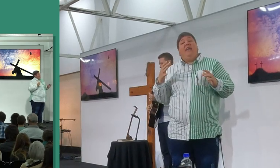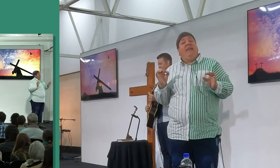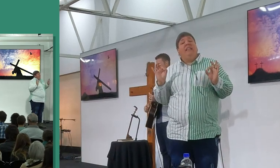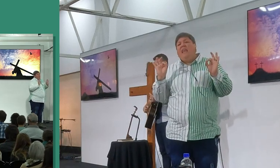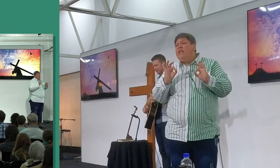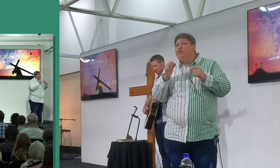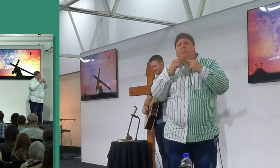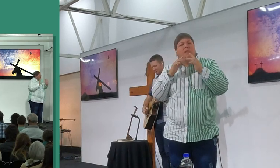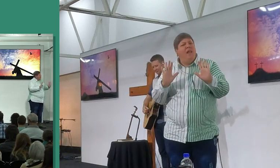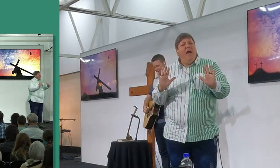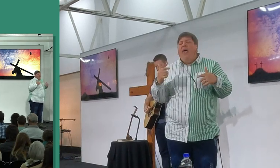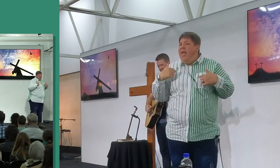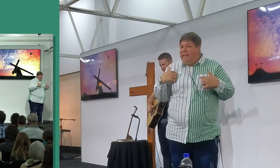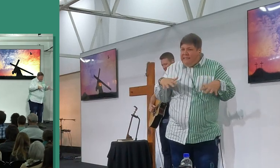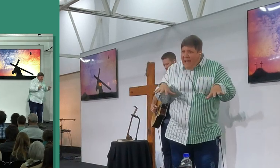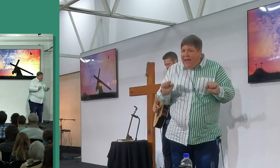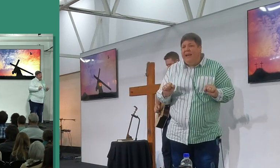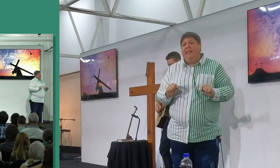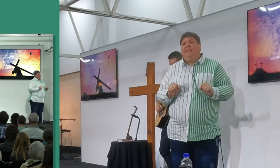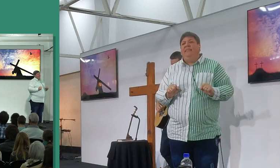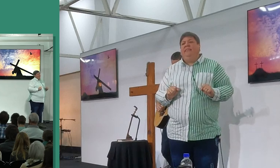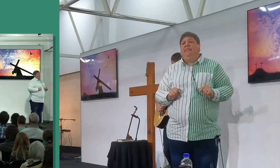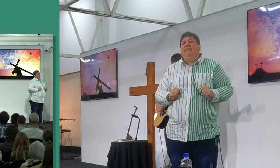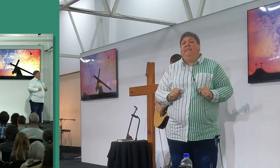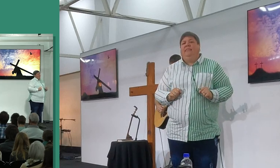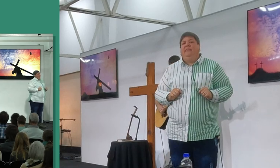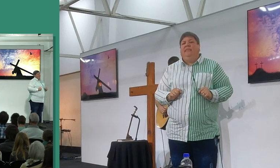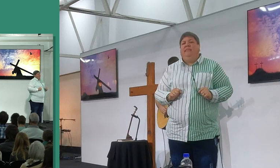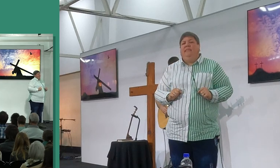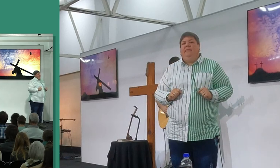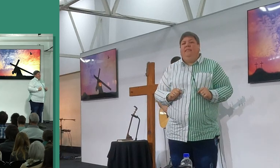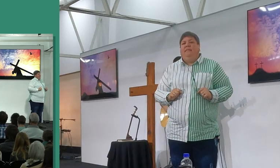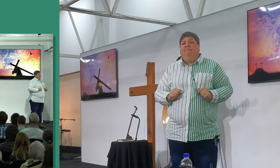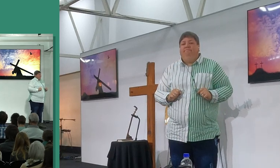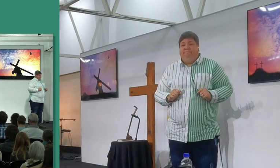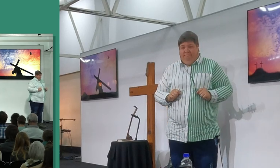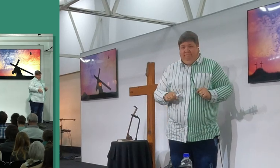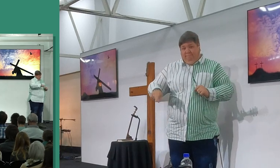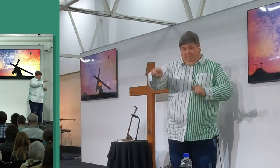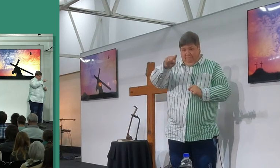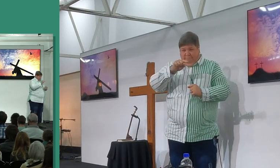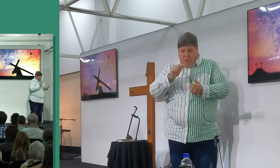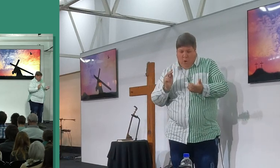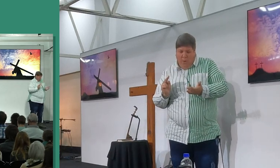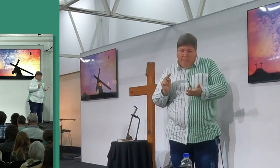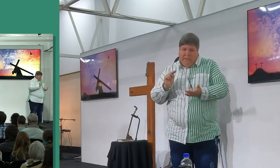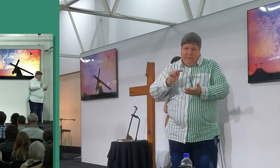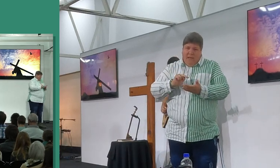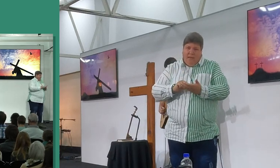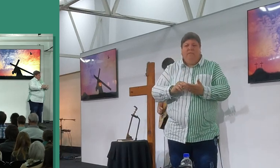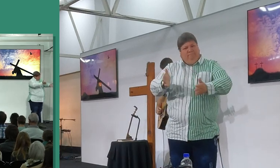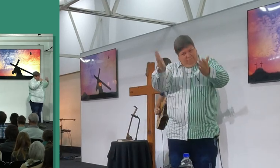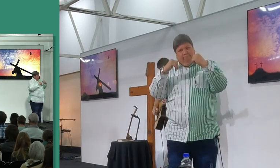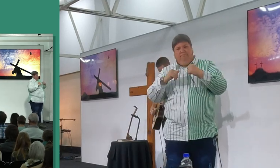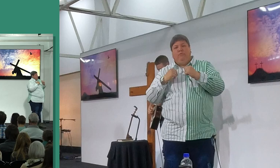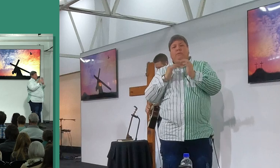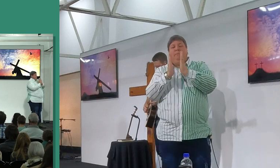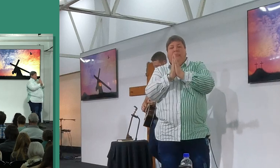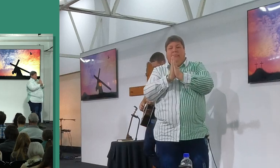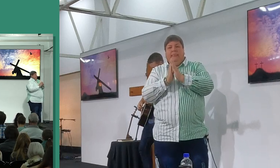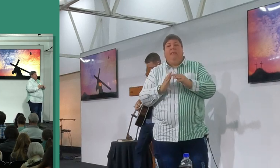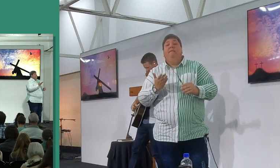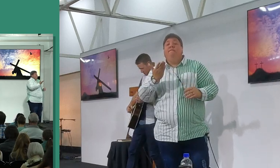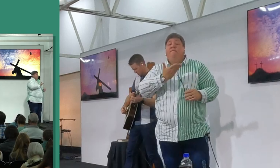moe te kla nie, ek is gereed, ek verdien niks nie, ek gaan vir jou kans gee, om op te staan, en te sê, heren, ek wil in dankbaarheid lewe, kom ons bid saam, kom ons bid saam,